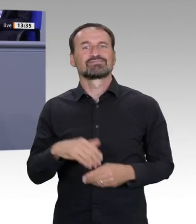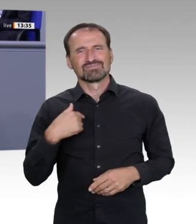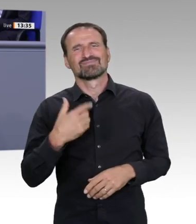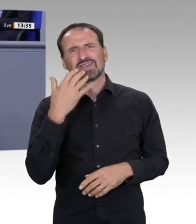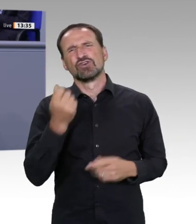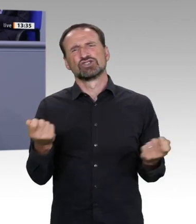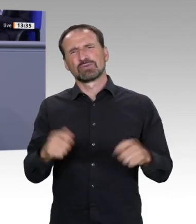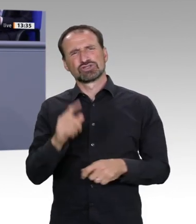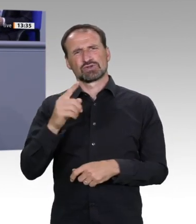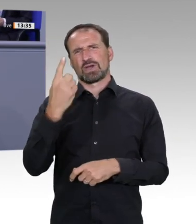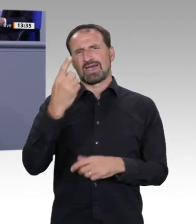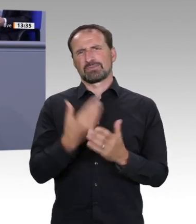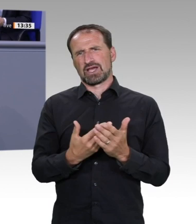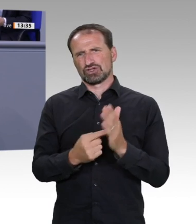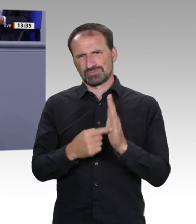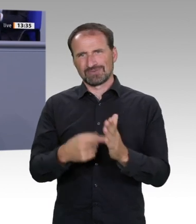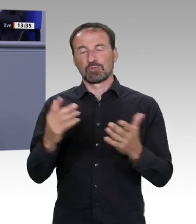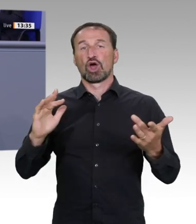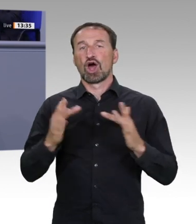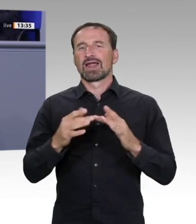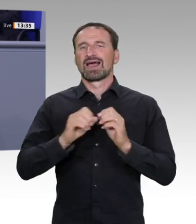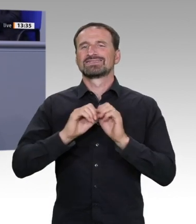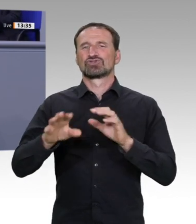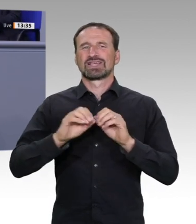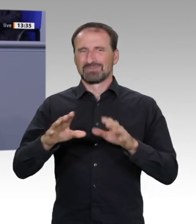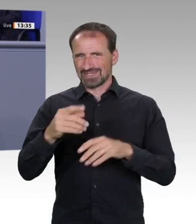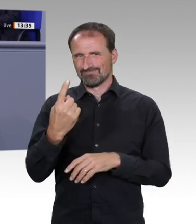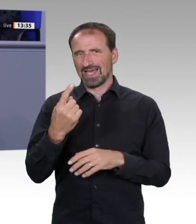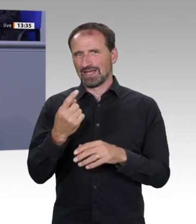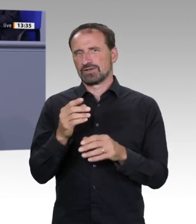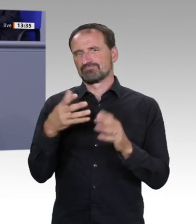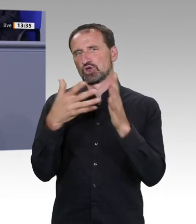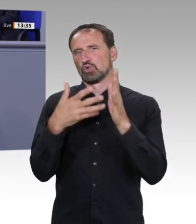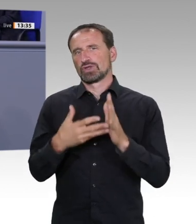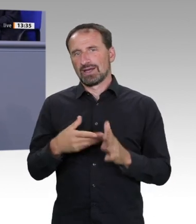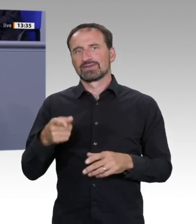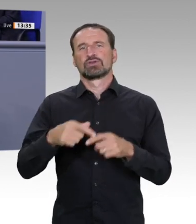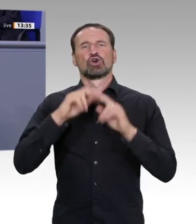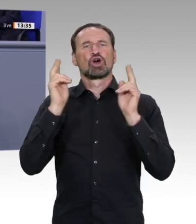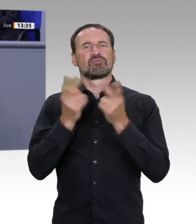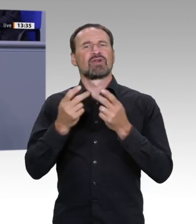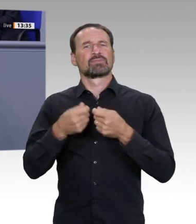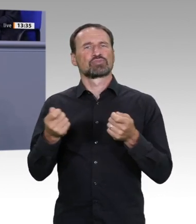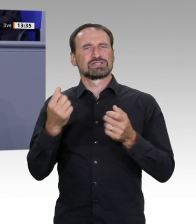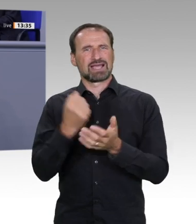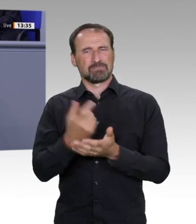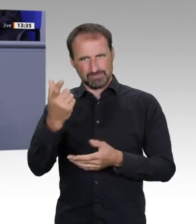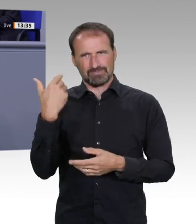verbundbar, wenn es um die Auswirkungen von globalen Veränderungen geht, mit gravierenden Veränderungen und Folgen